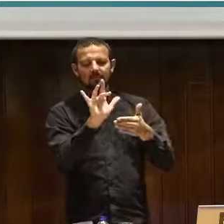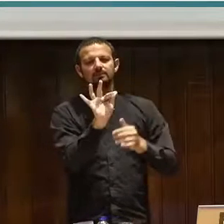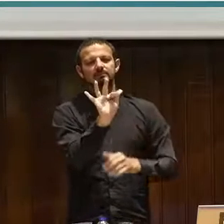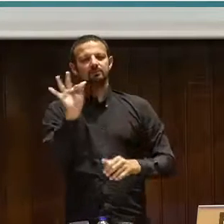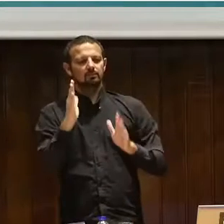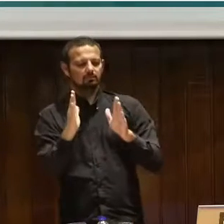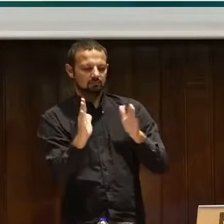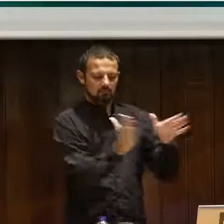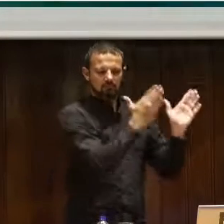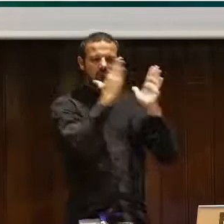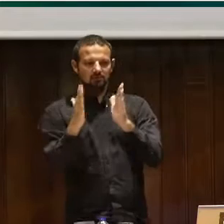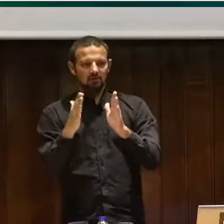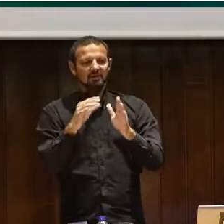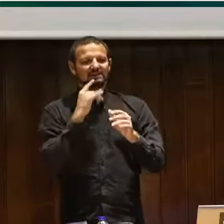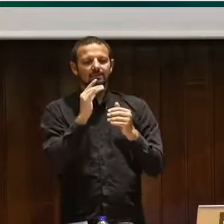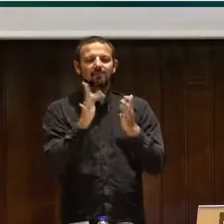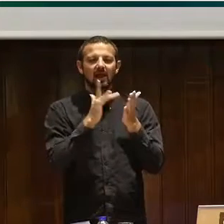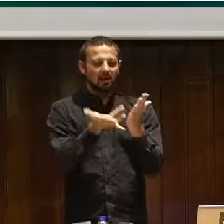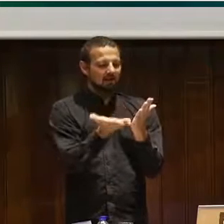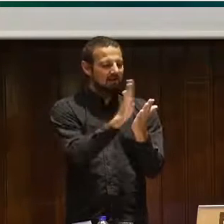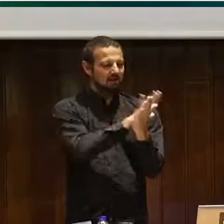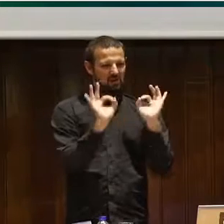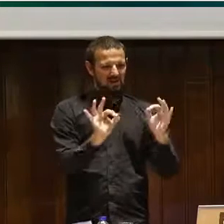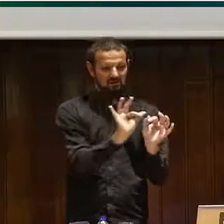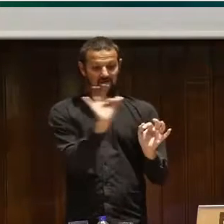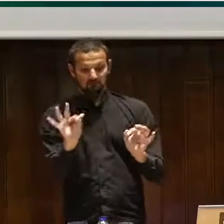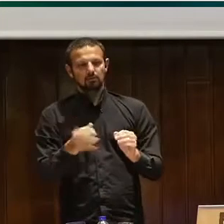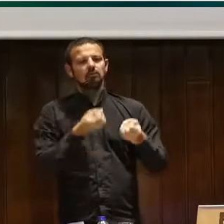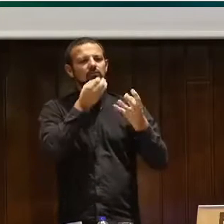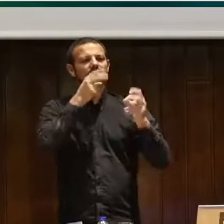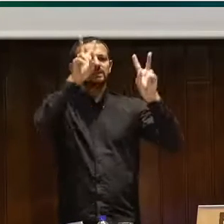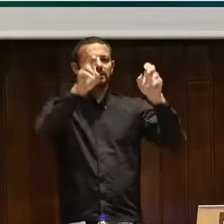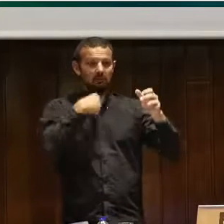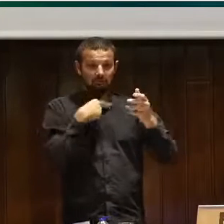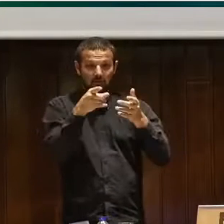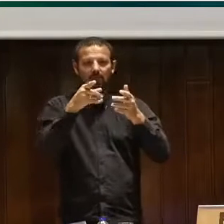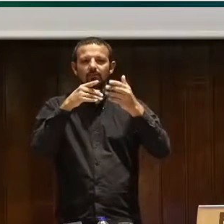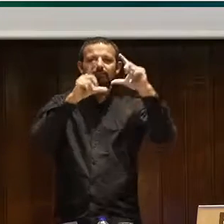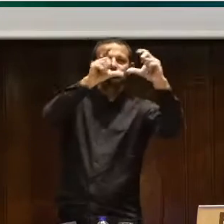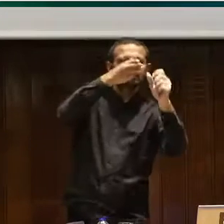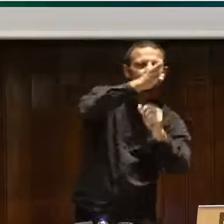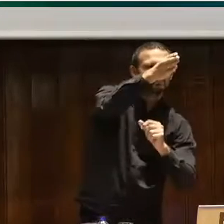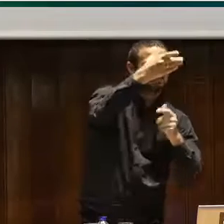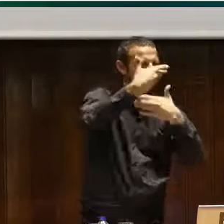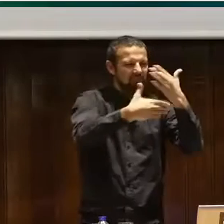forma que cada uno quiera, y en la siguiente pantalla pasa como si fuese una página del libro